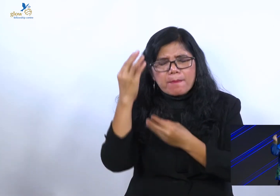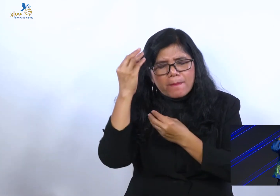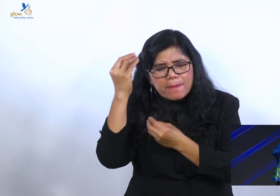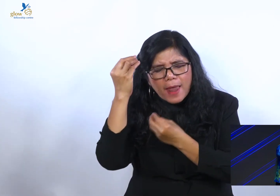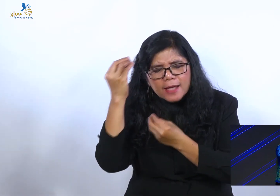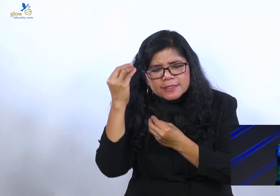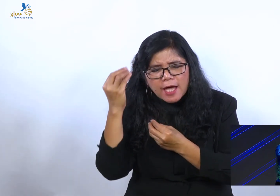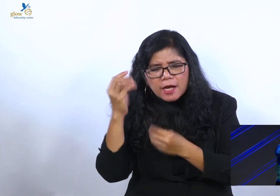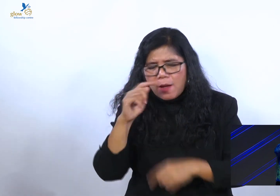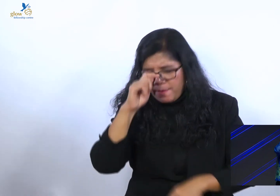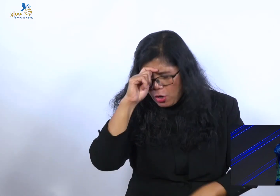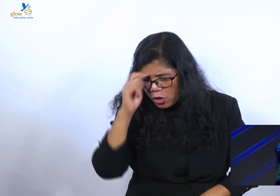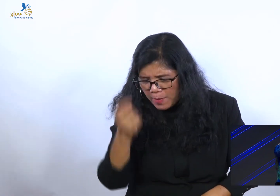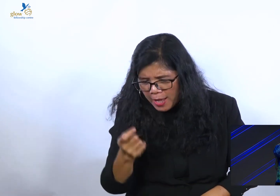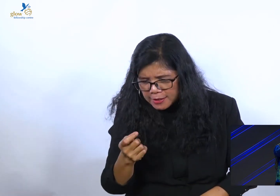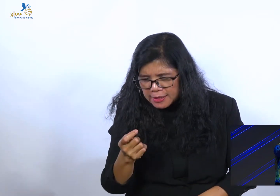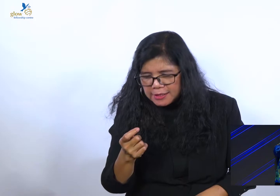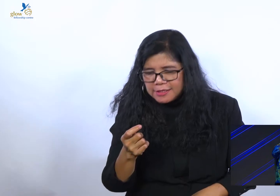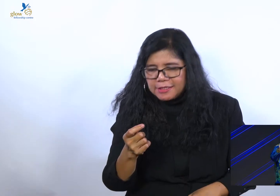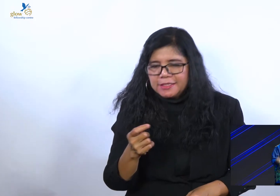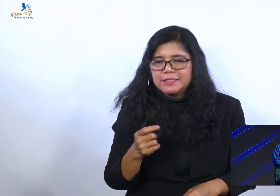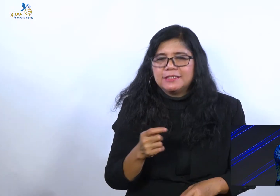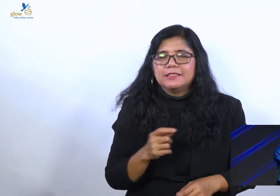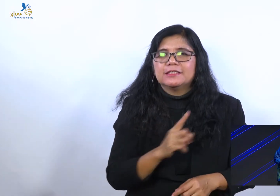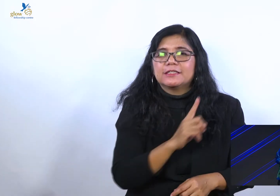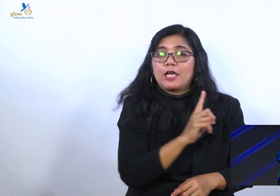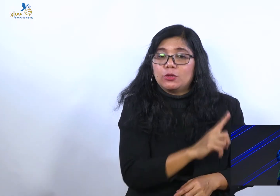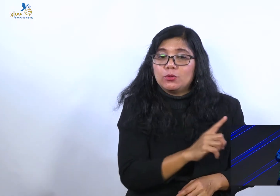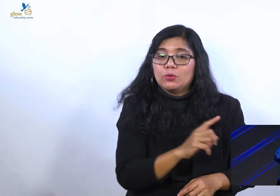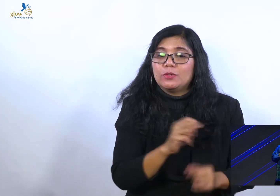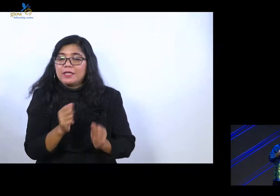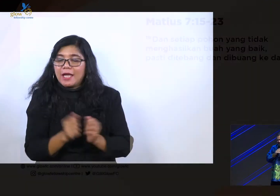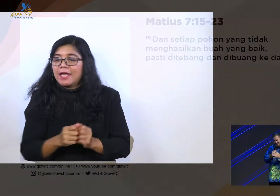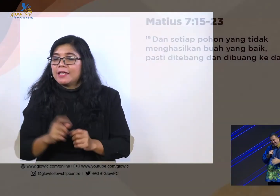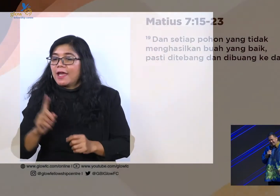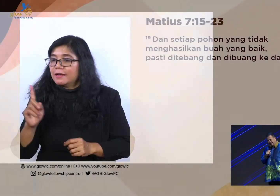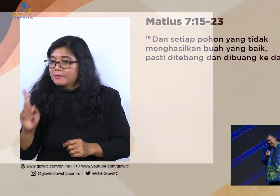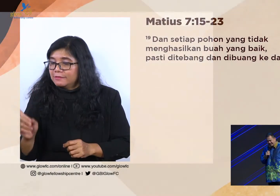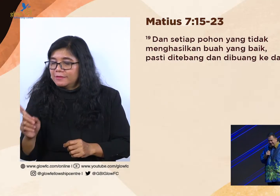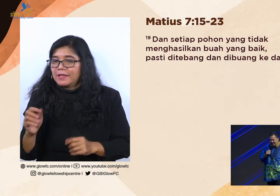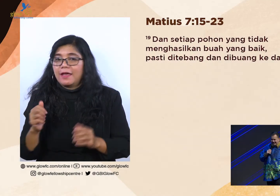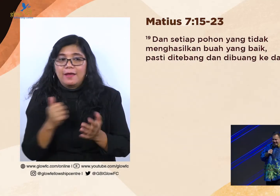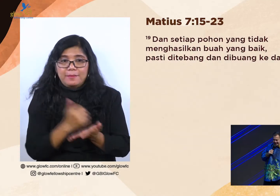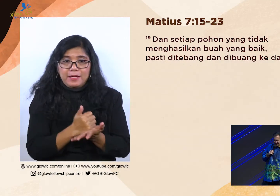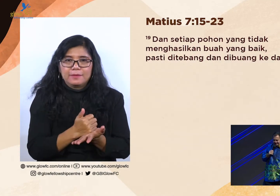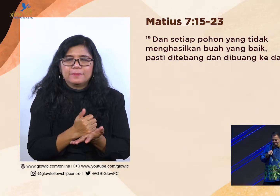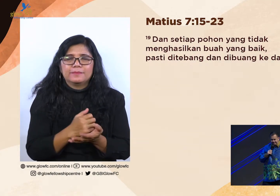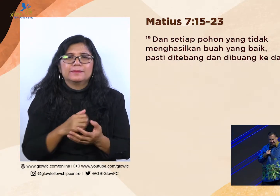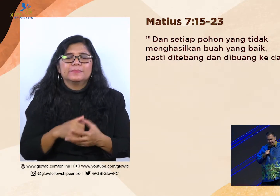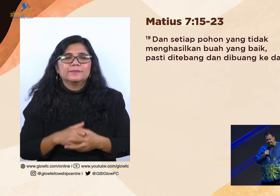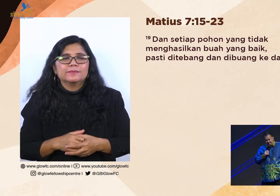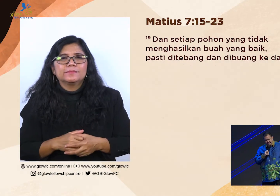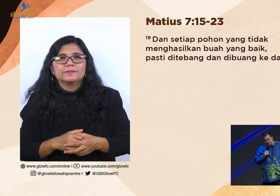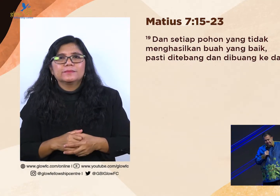perbedaan. Sejauh masih berpegang pada firman Tuhan. Yang saya katakan, yeah. Selanjutnya saya pelajari.